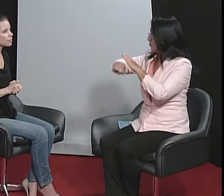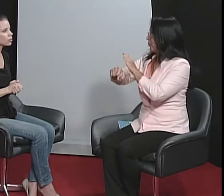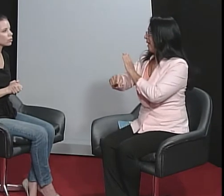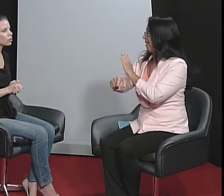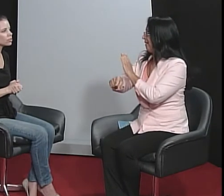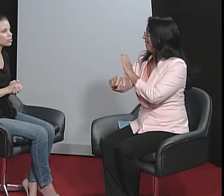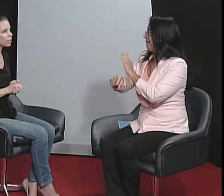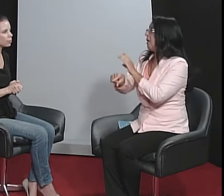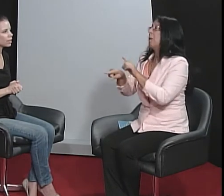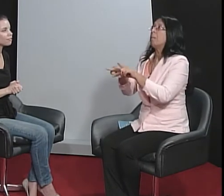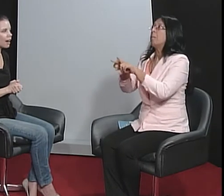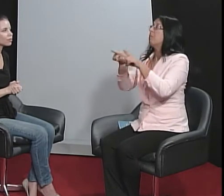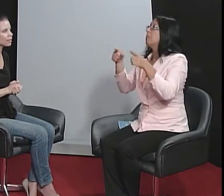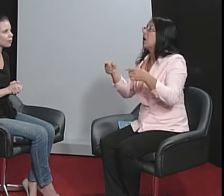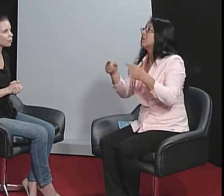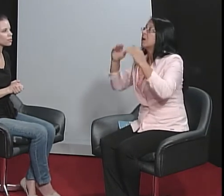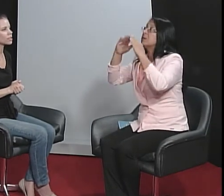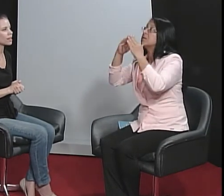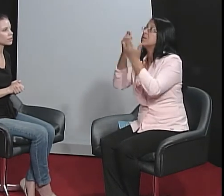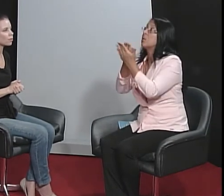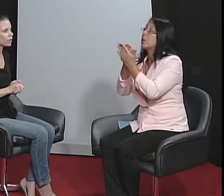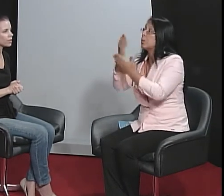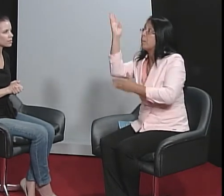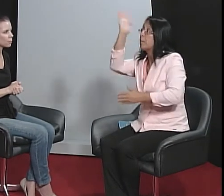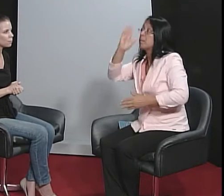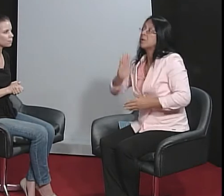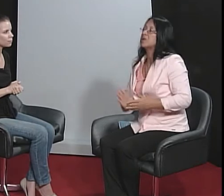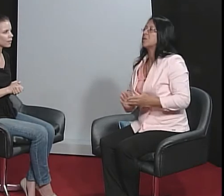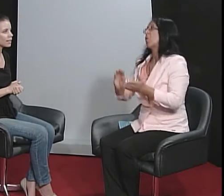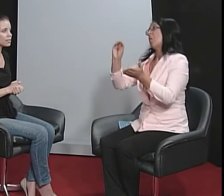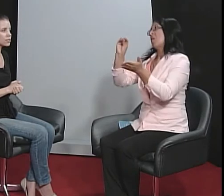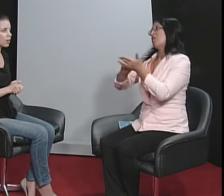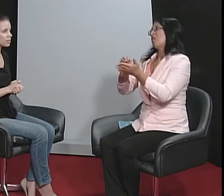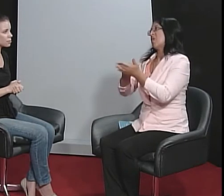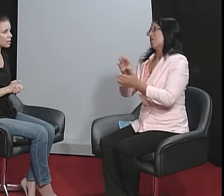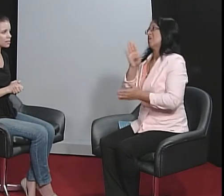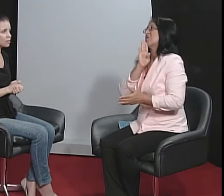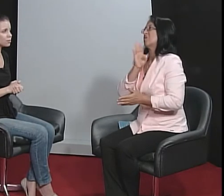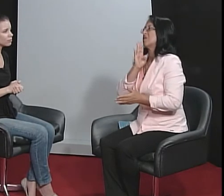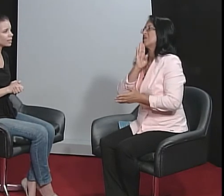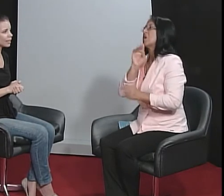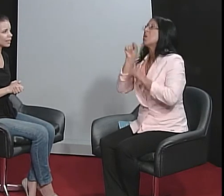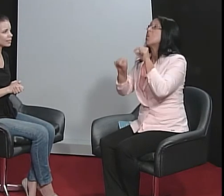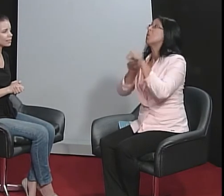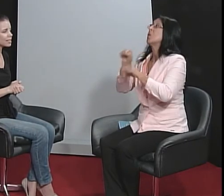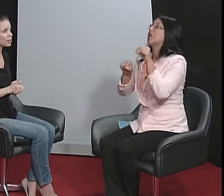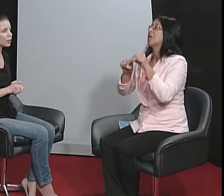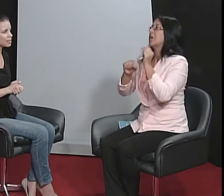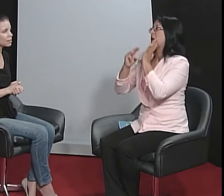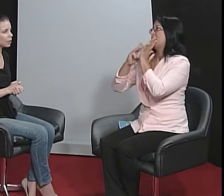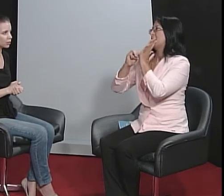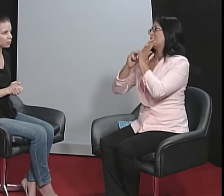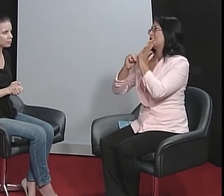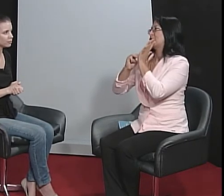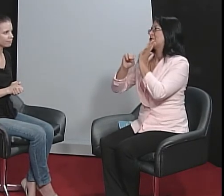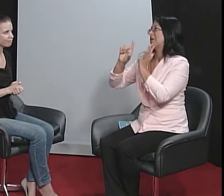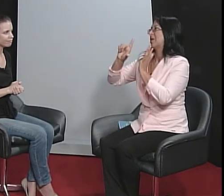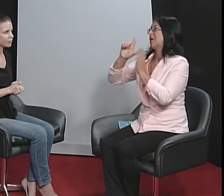metodologia, porque falta profissionais que conheçam. E as escolas no Brasil não têm esse conhecimento, não